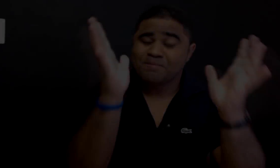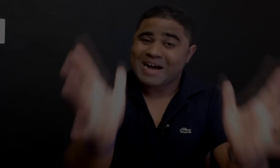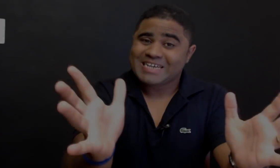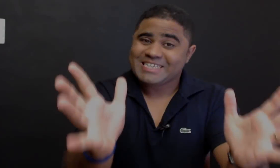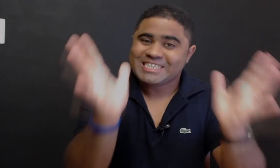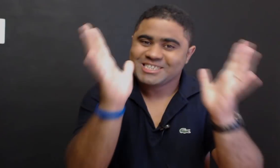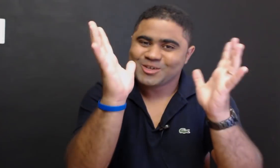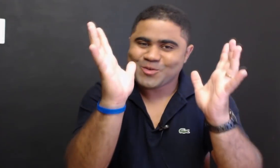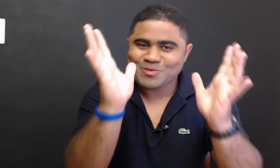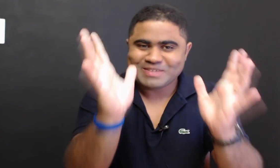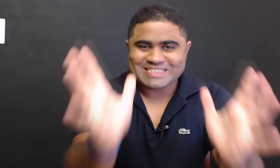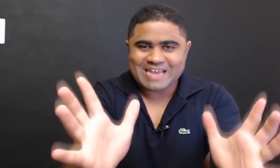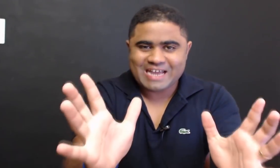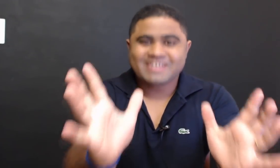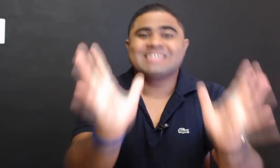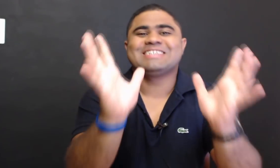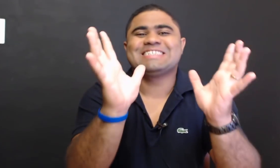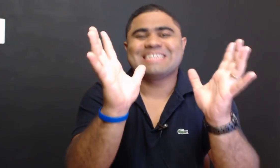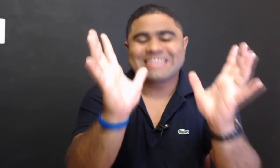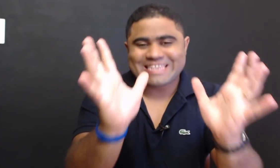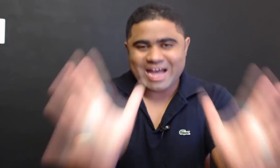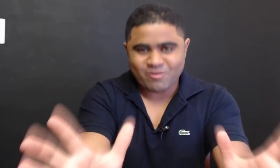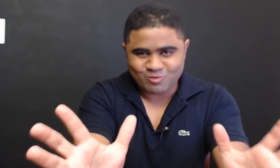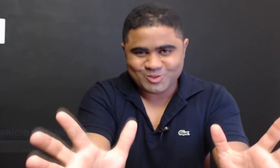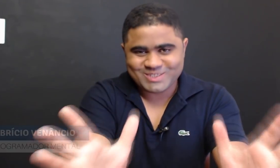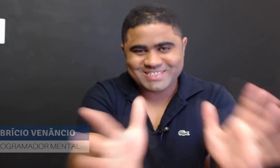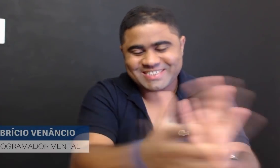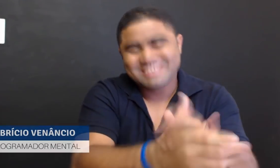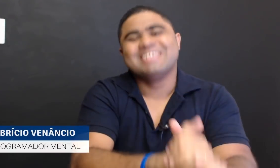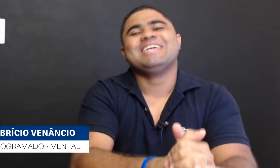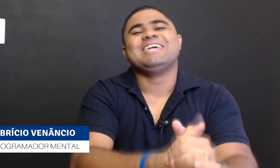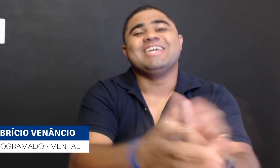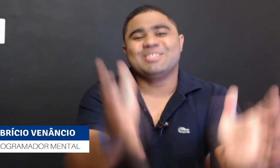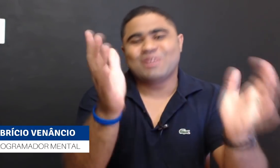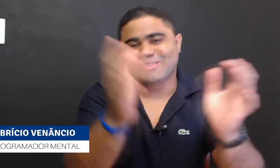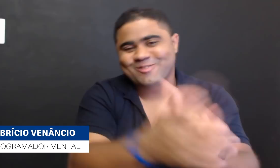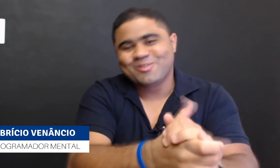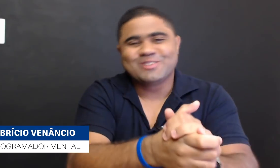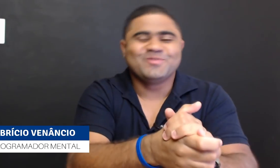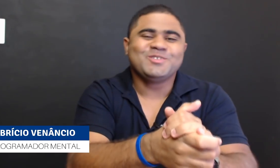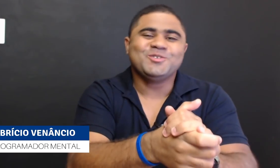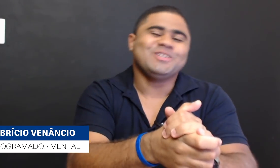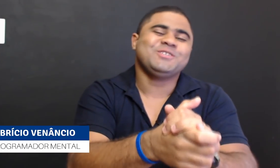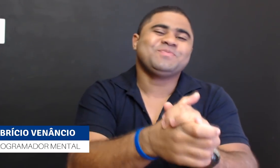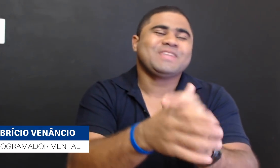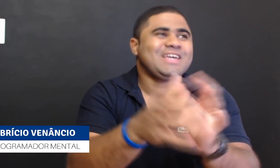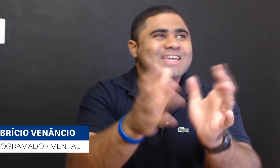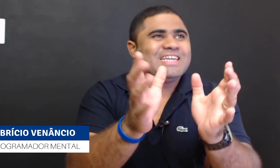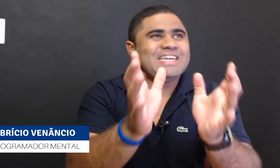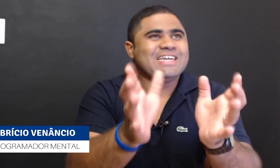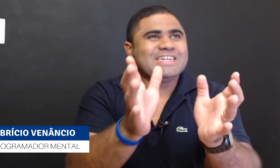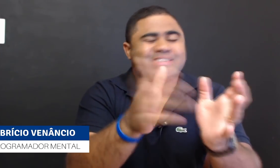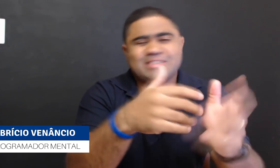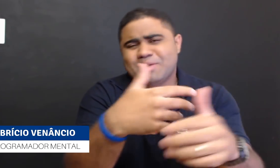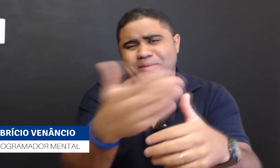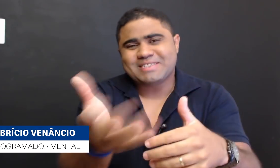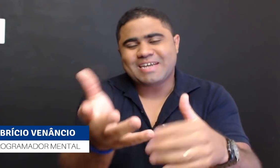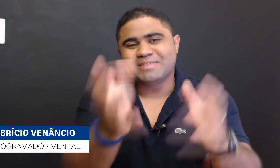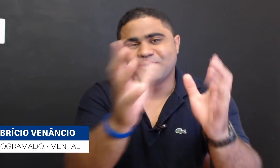Pare de economizar centavos. Esse é o assunto do nosso vídeo de hoje. Na semana passada,